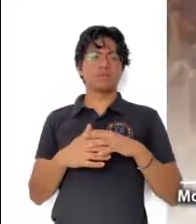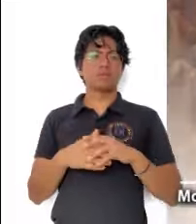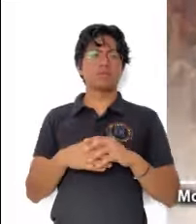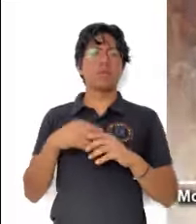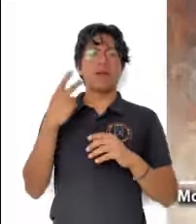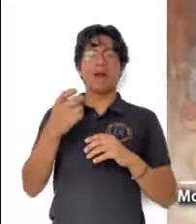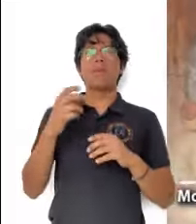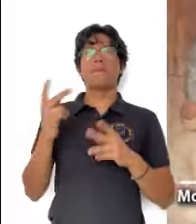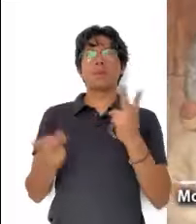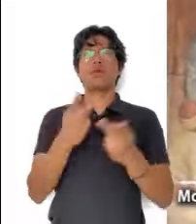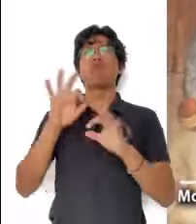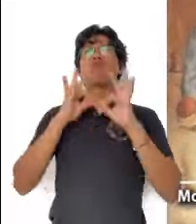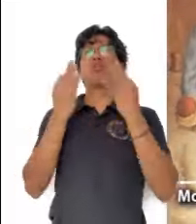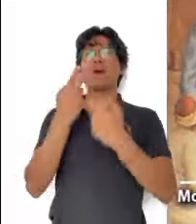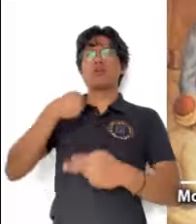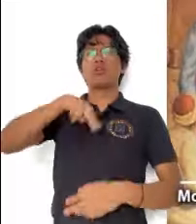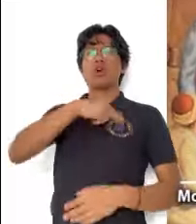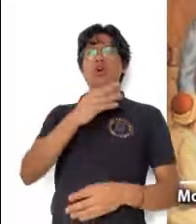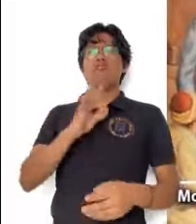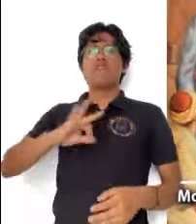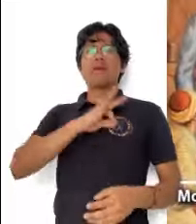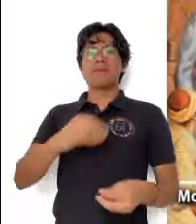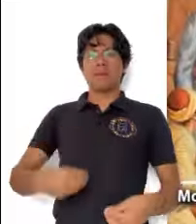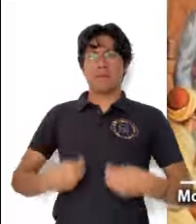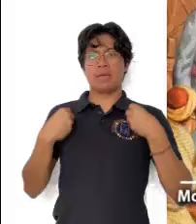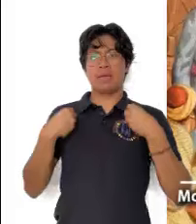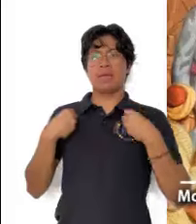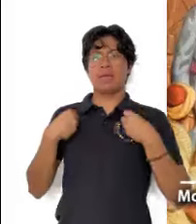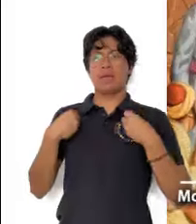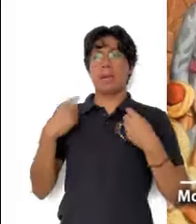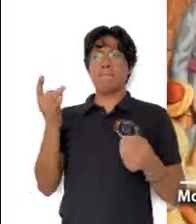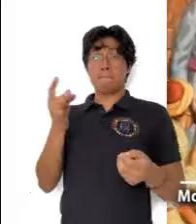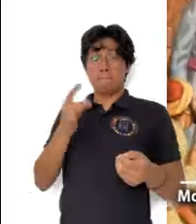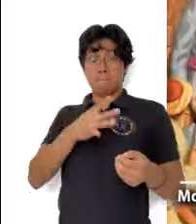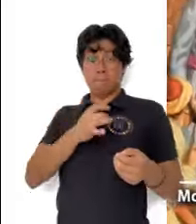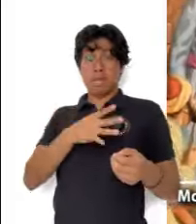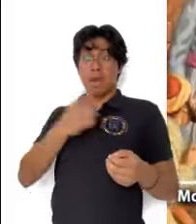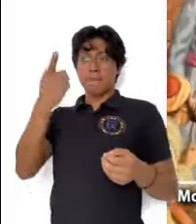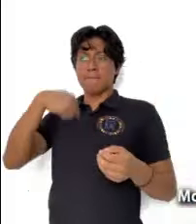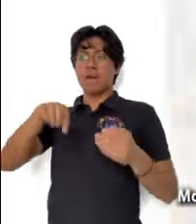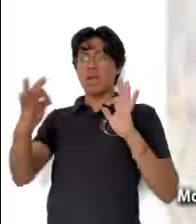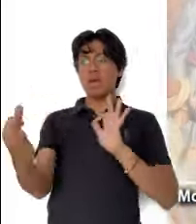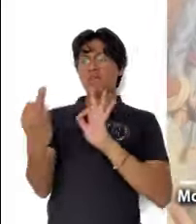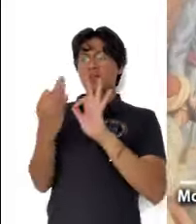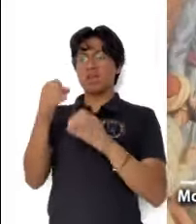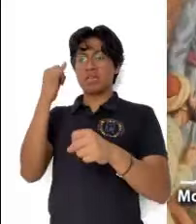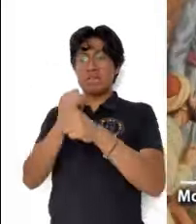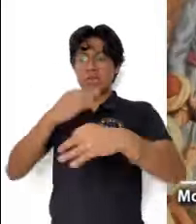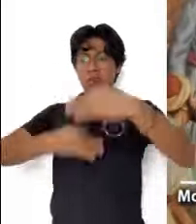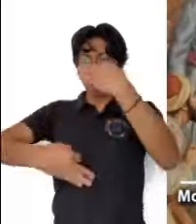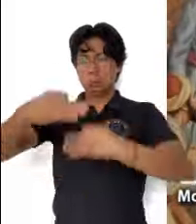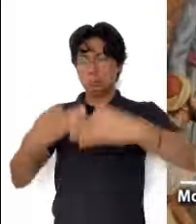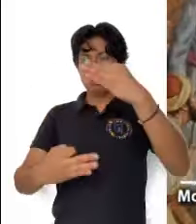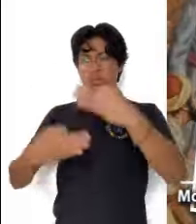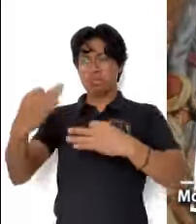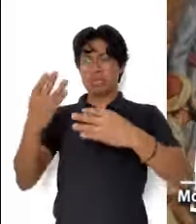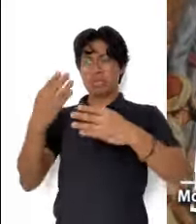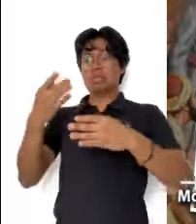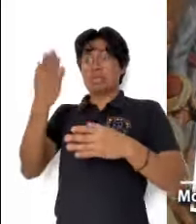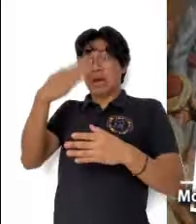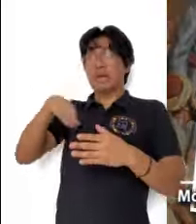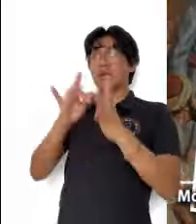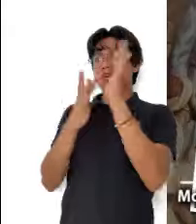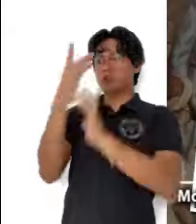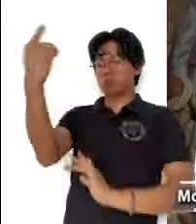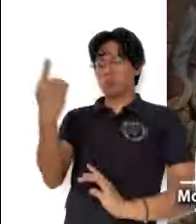muchas preguntas a nuestra forma de vivir la fe. La primera sería si hemos superado los miedos para enfrentarnos a las injusticias